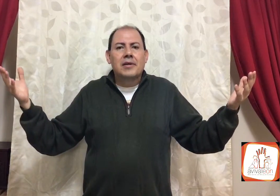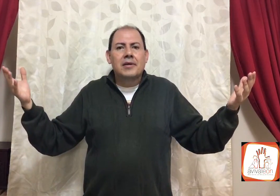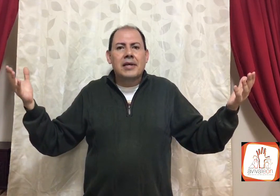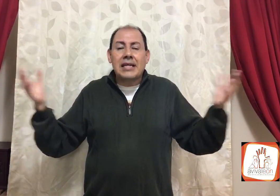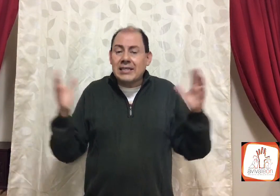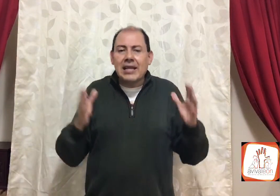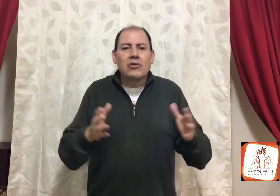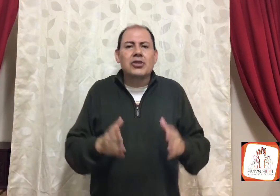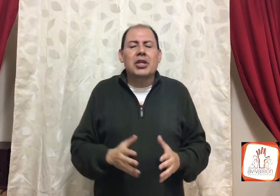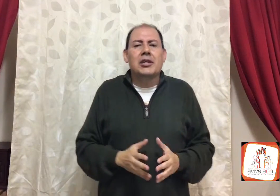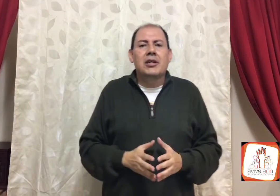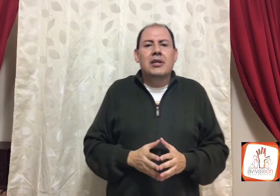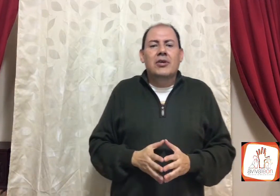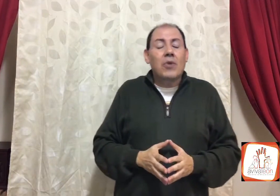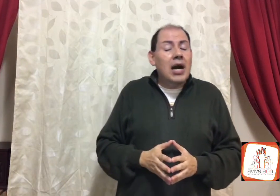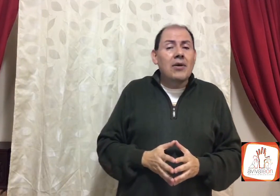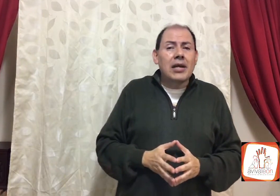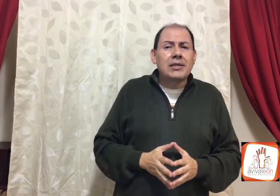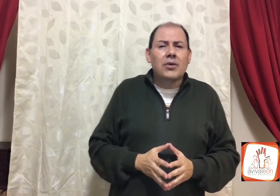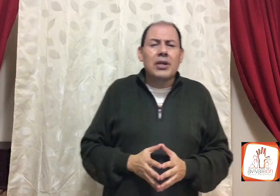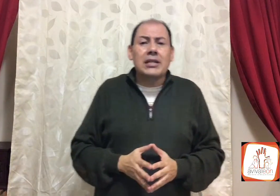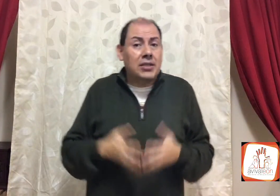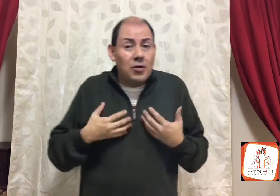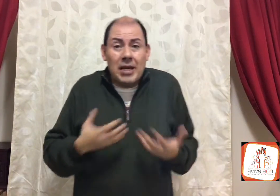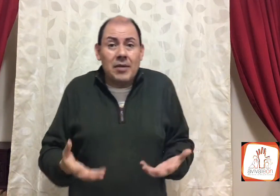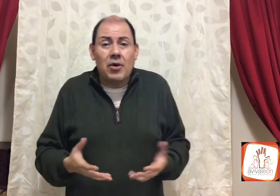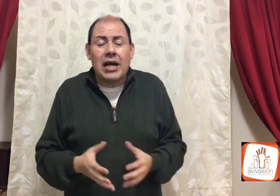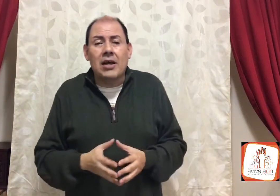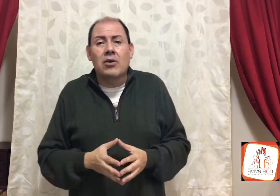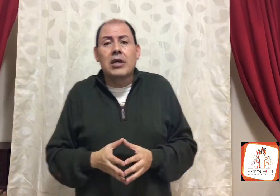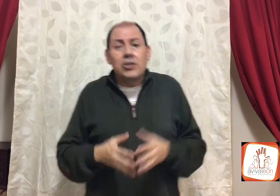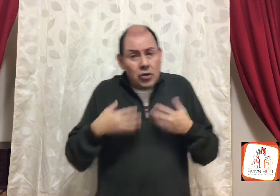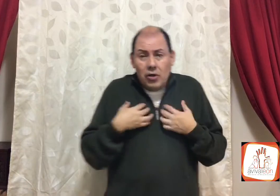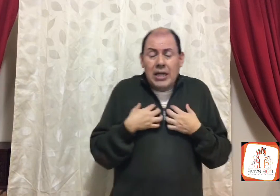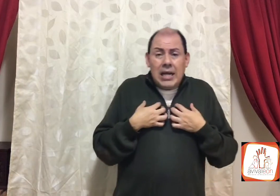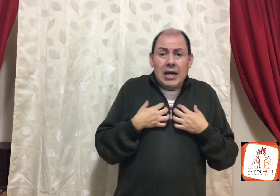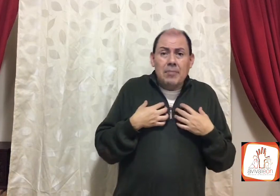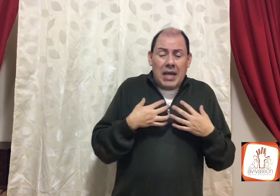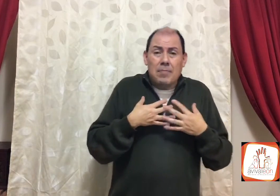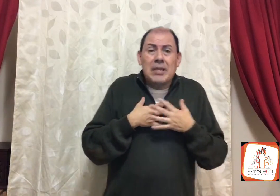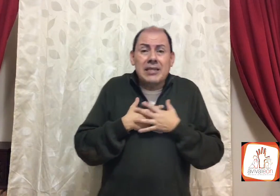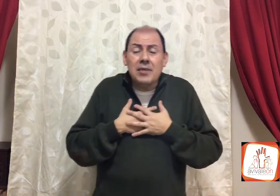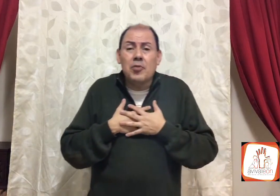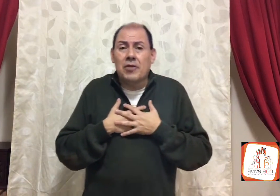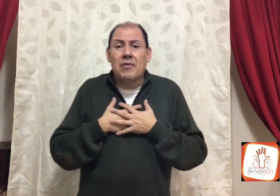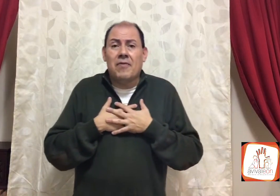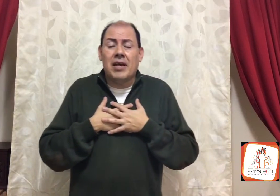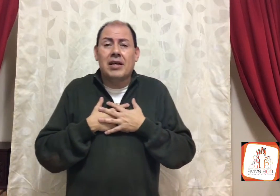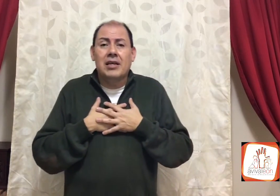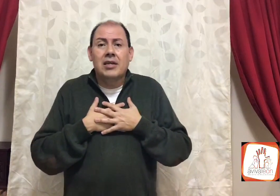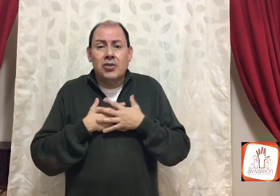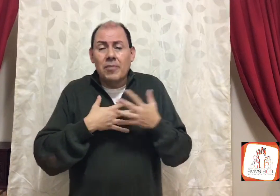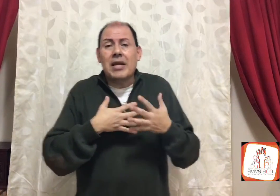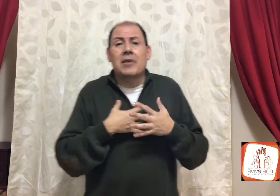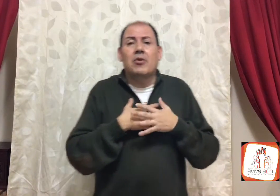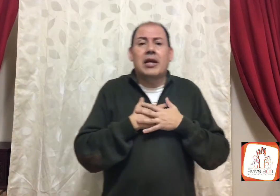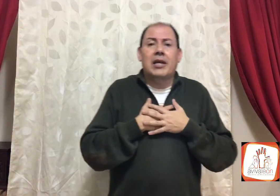en esta noche, wow, que historia, si yo me he equivocado, yo, al principio, en mi fe, yo me equivoqué,